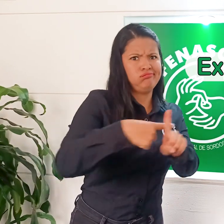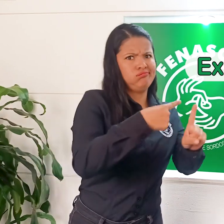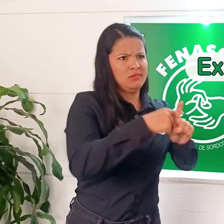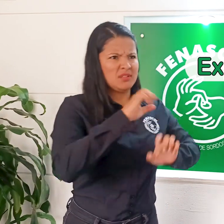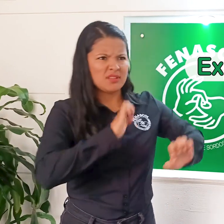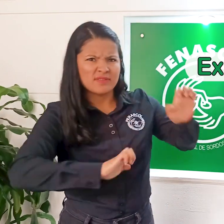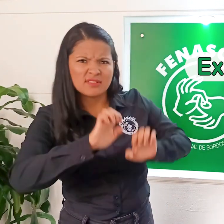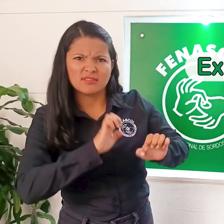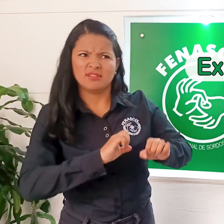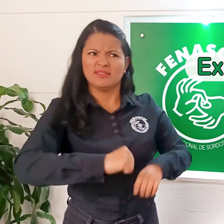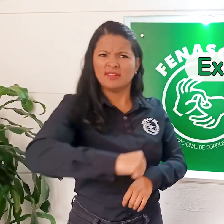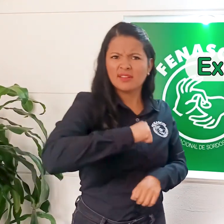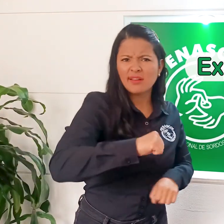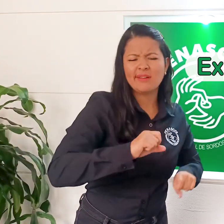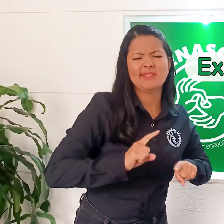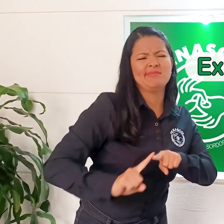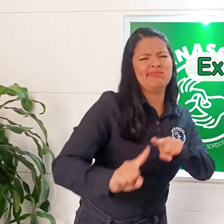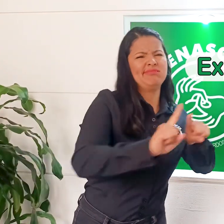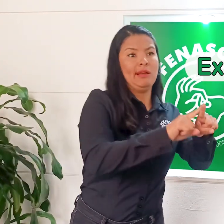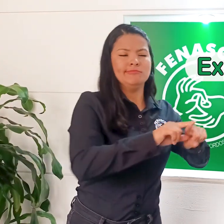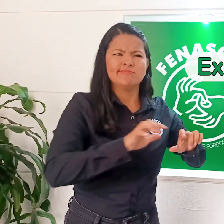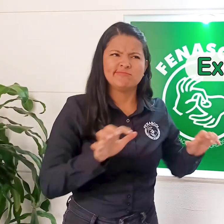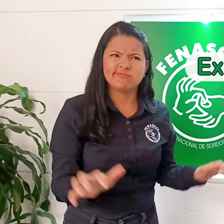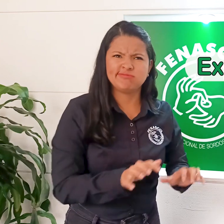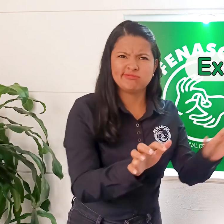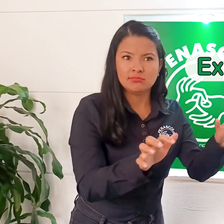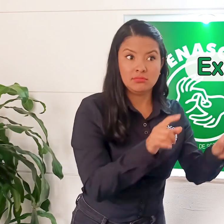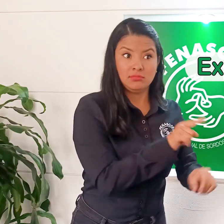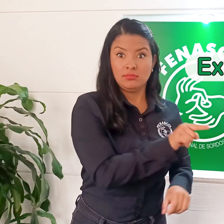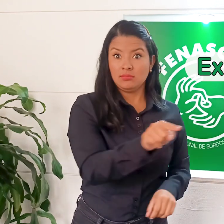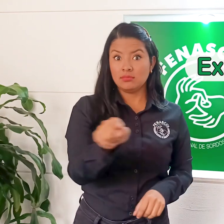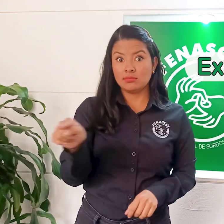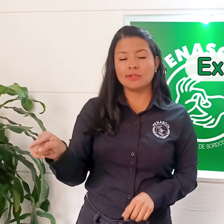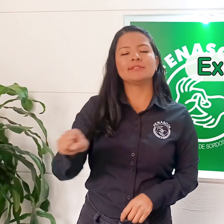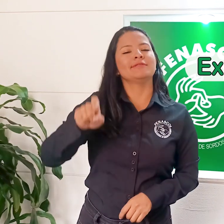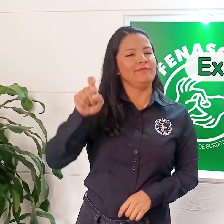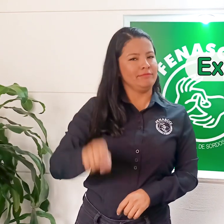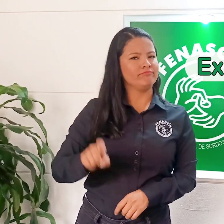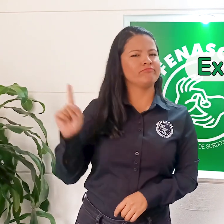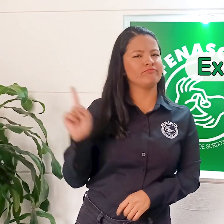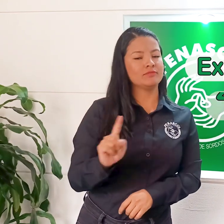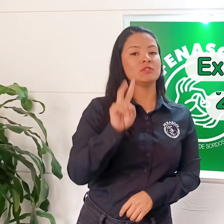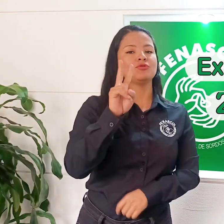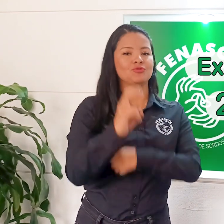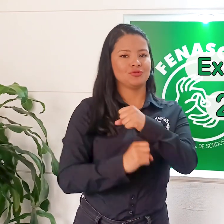liderazgo positivo En alguno de estos espacios, una experiencia de dos años